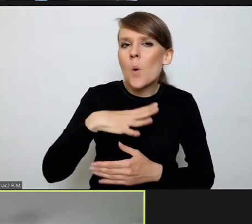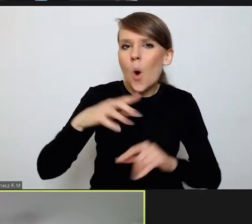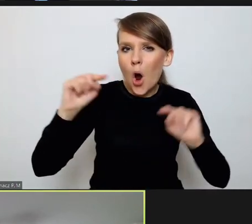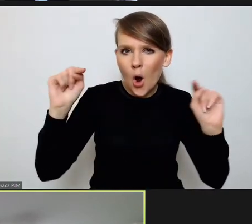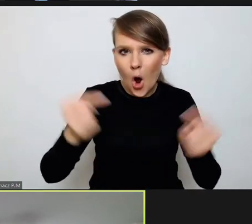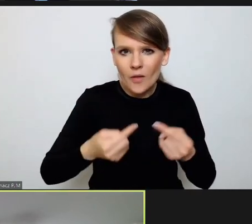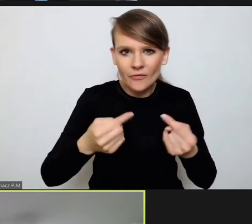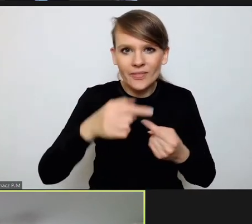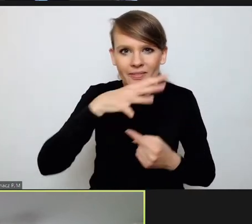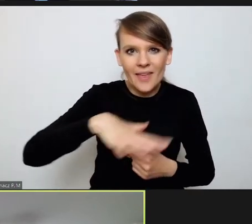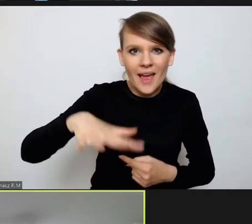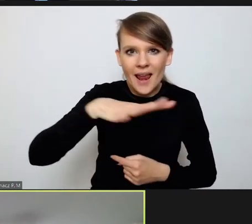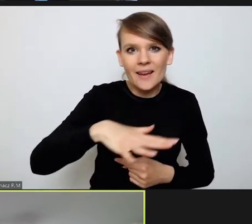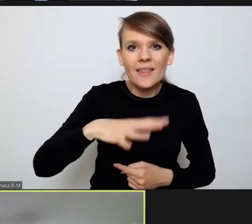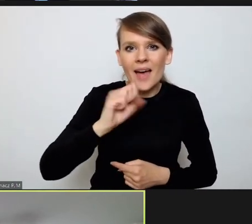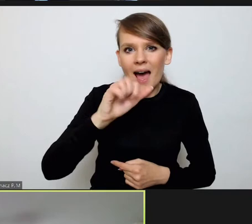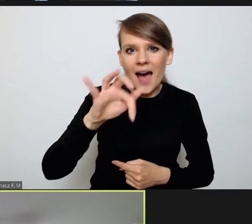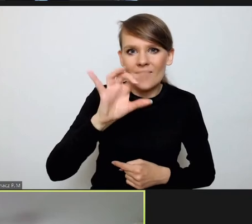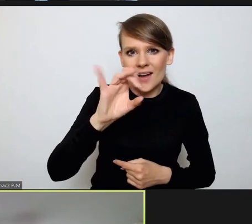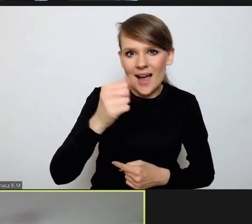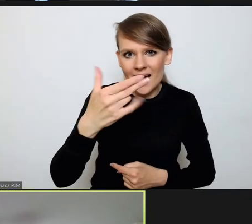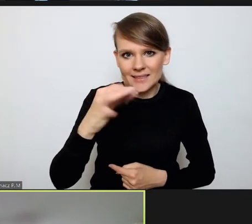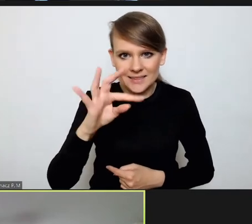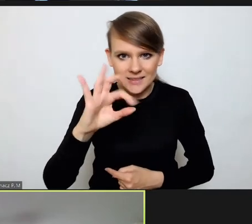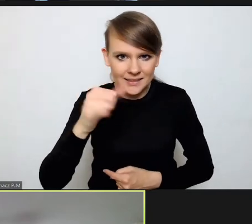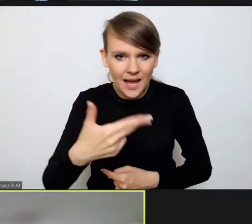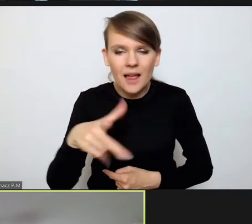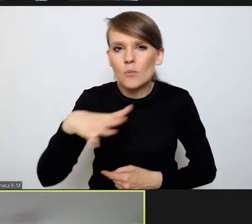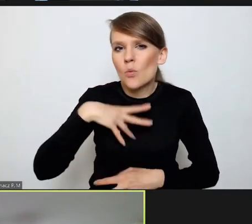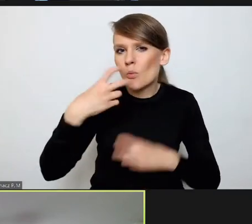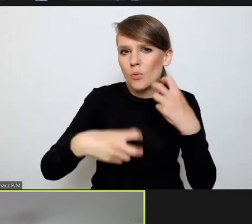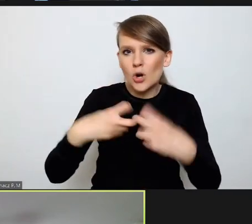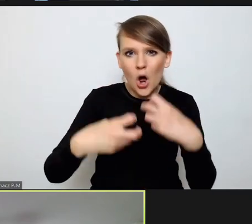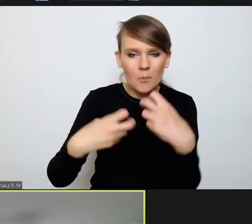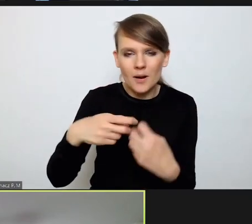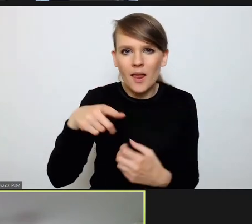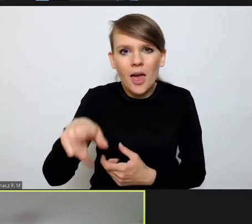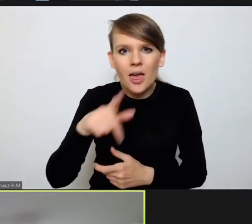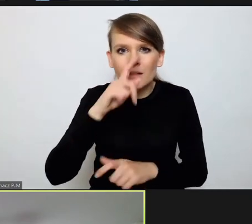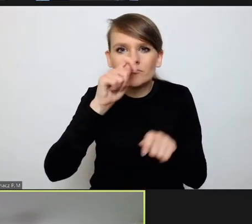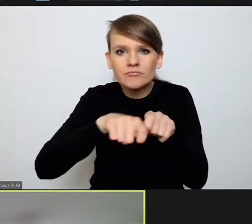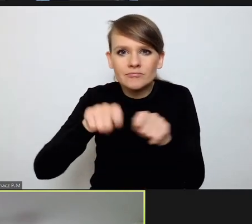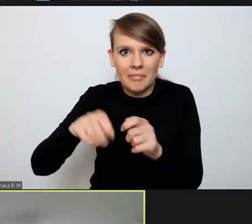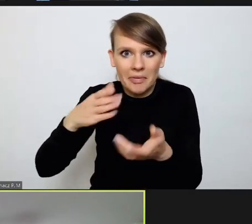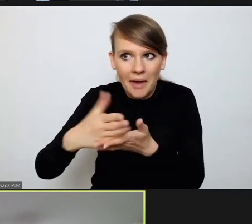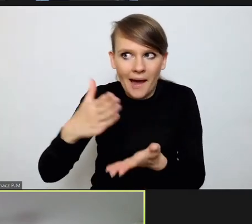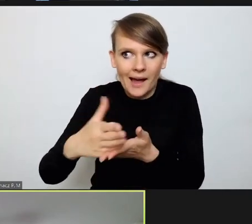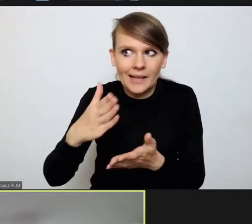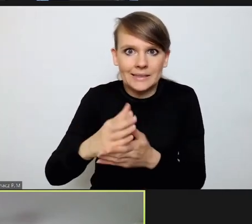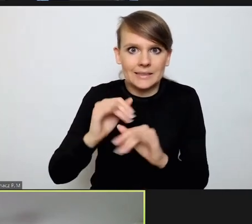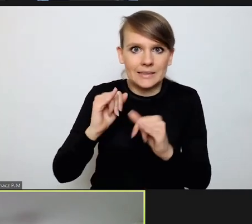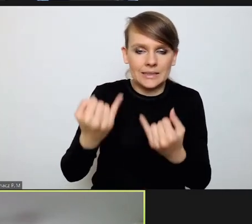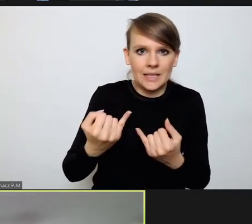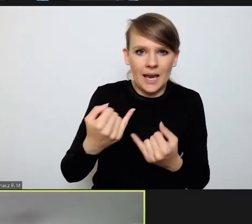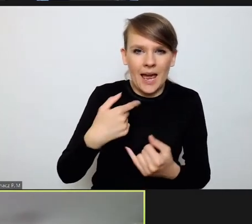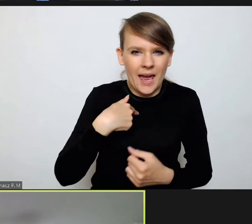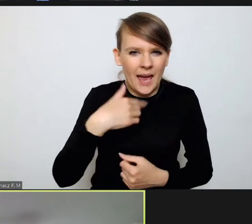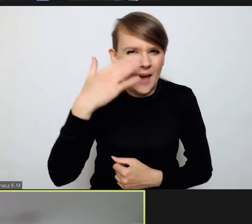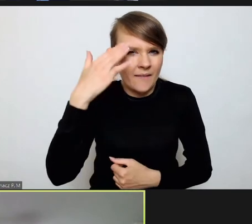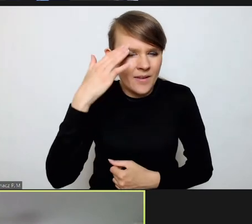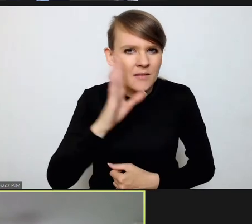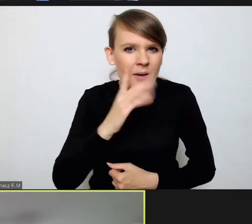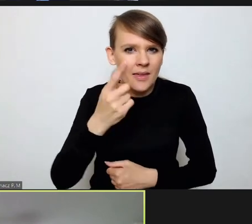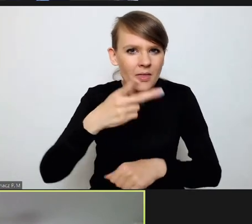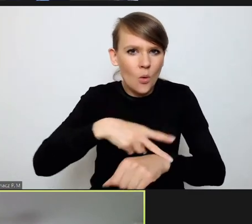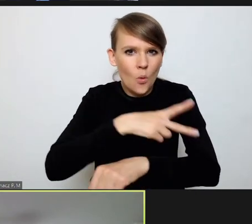na terenie Afganistanu i o problemach związanych z tym, żeby takie dochodzenie w ogóle kontynuować. Z tego co wiem, chyba jeden z urzędników